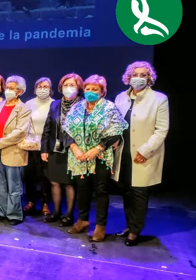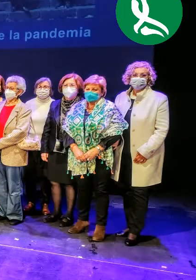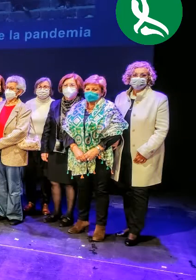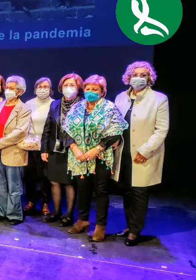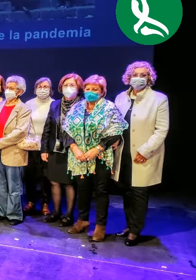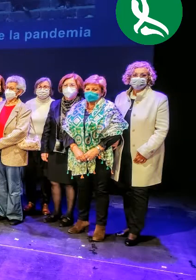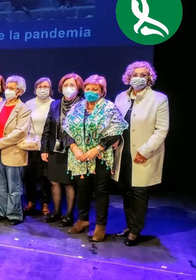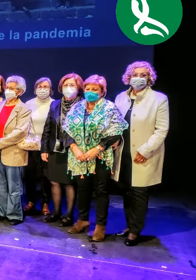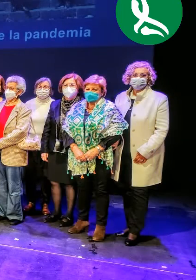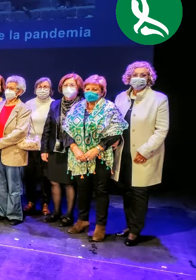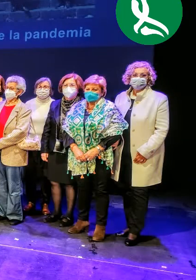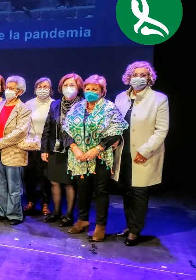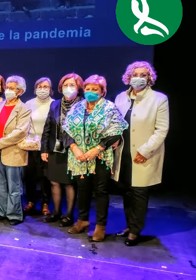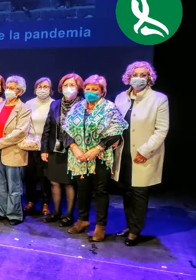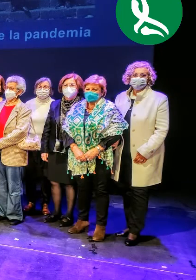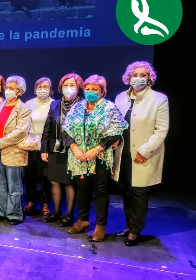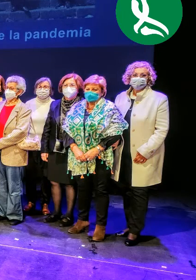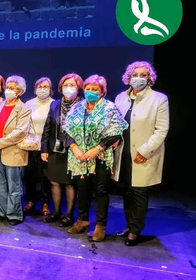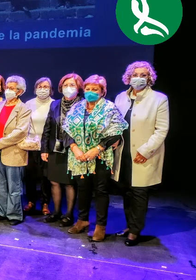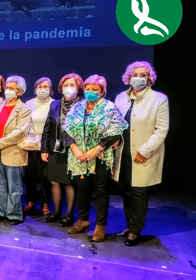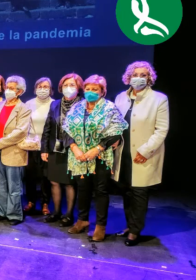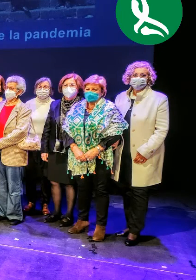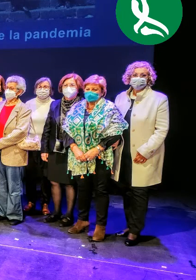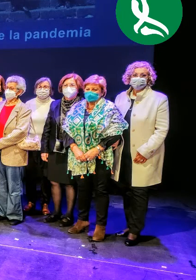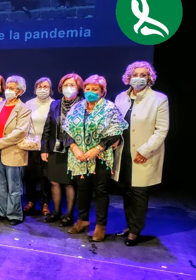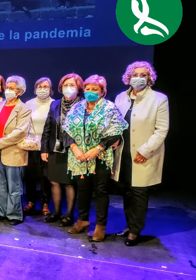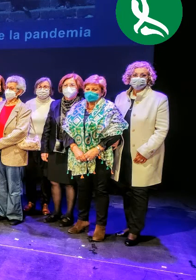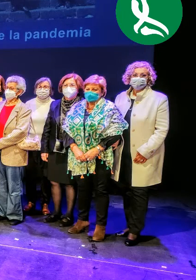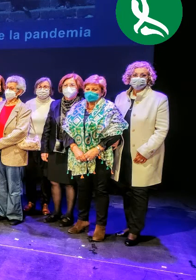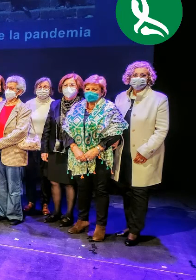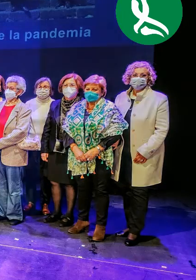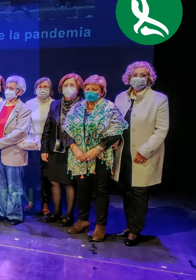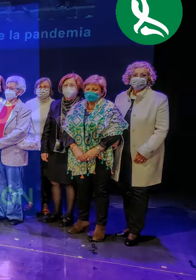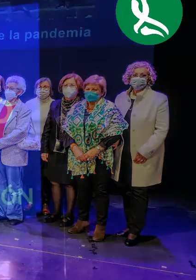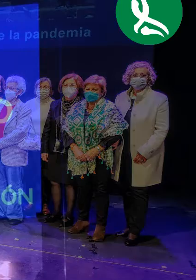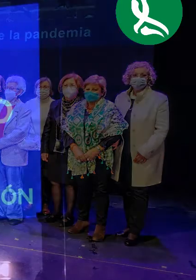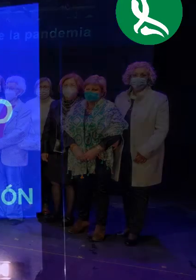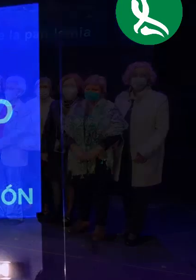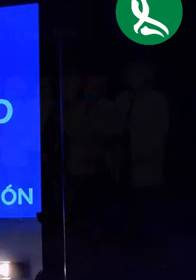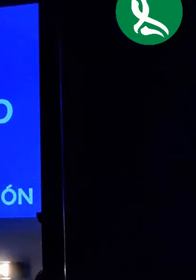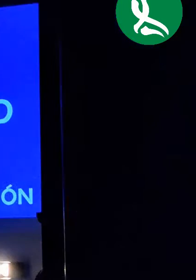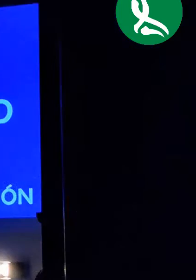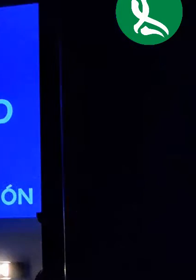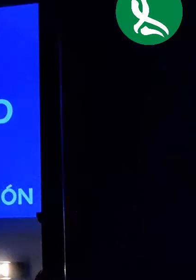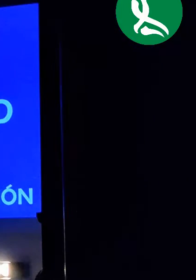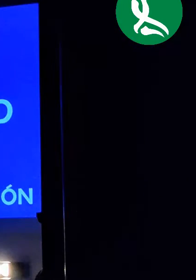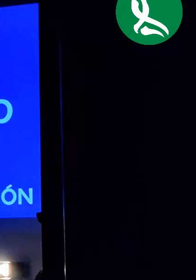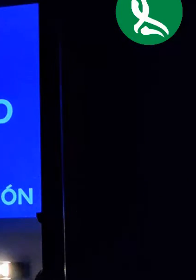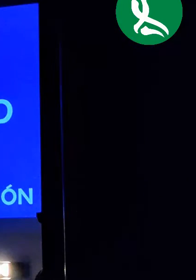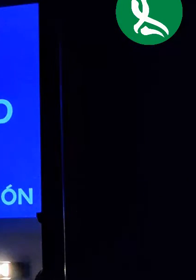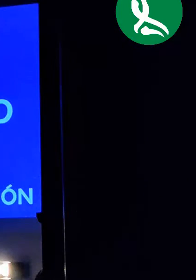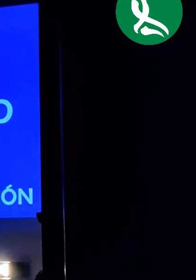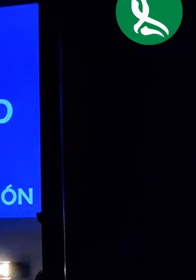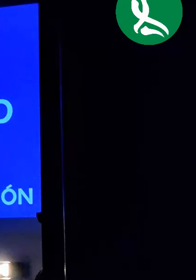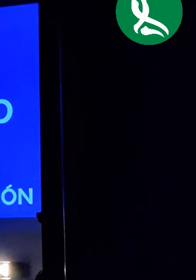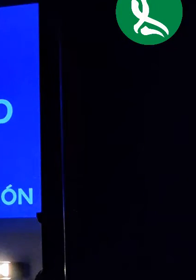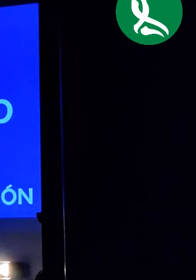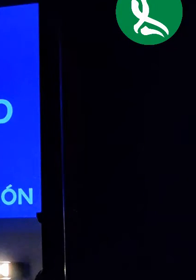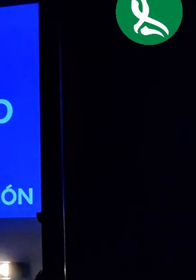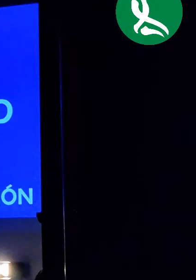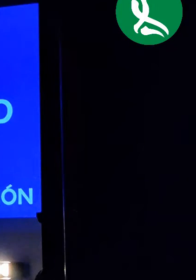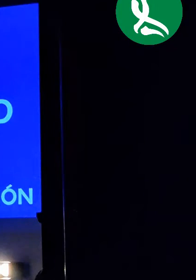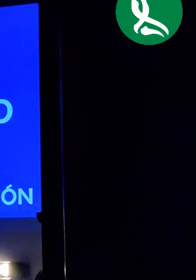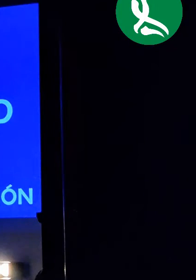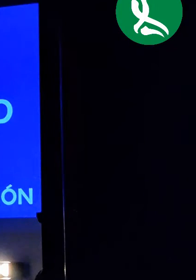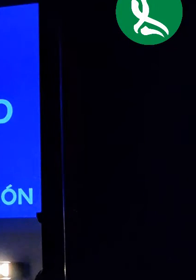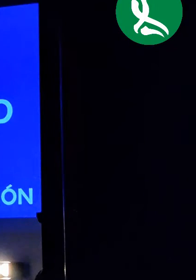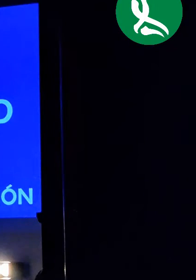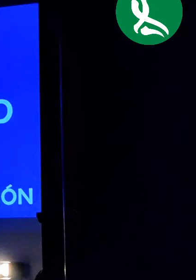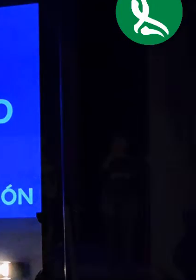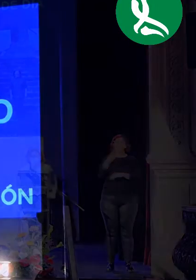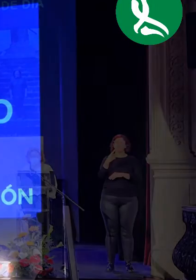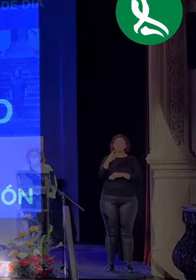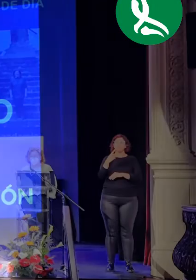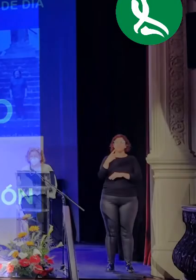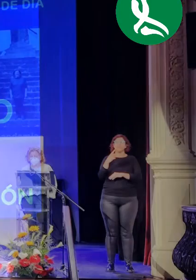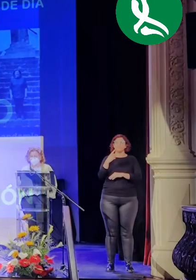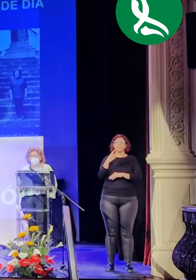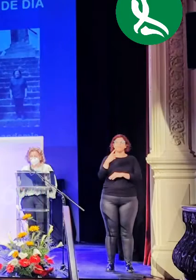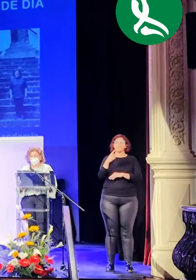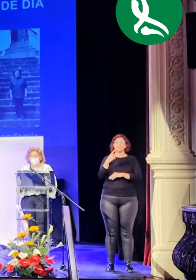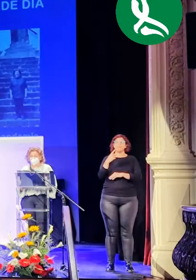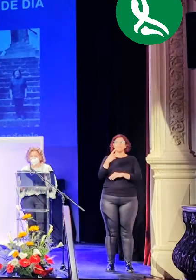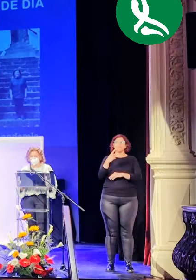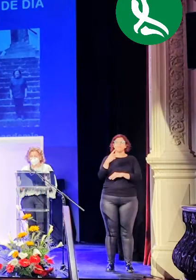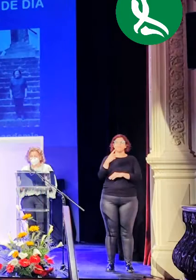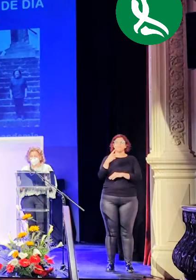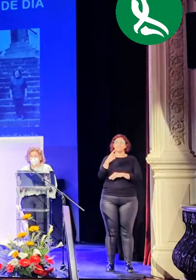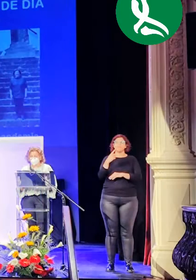lo cierto es que ni un bien de opinión esa aspiración quedó en una quimera, o por lo menos quedó en el saco roto para una gran parte de nuestra sociedad, esa que camina en el filo del